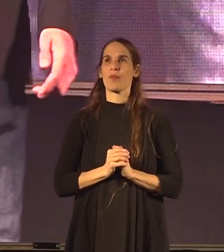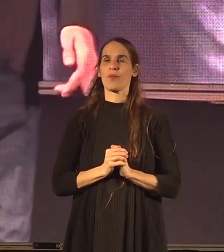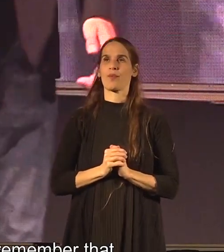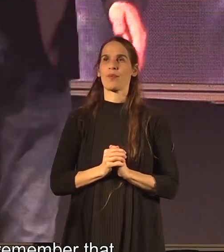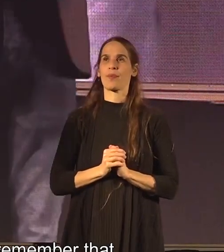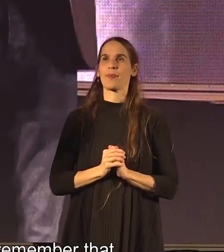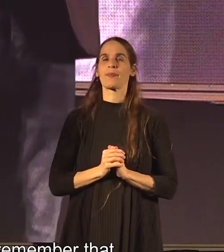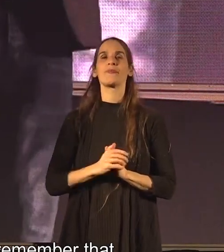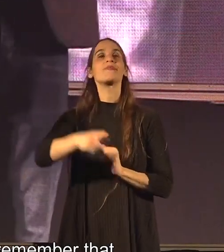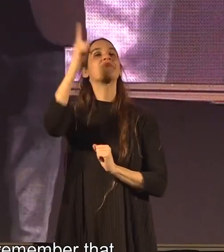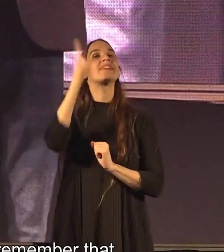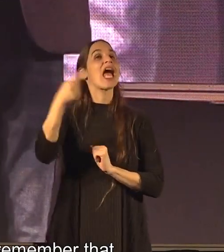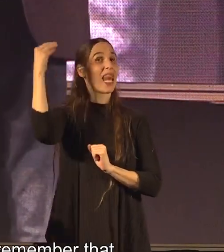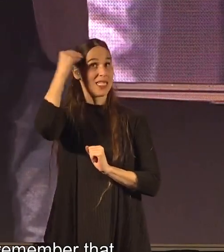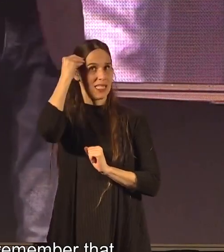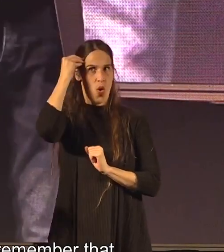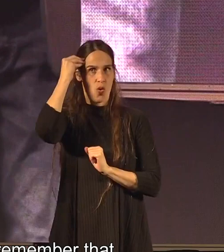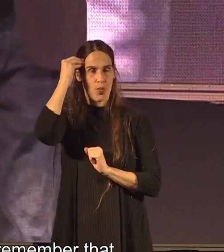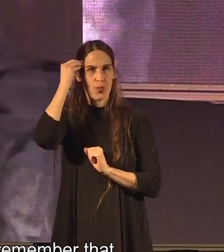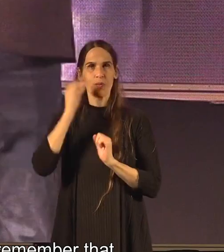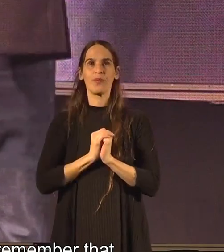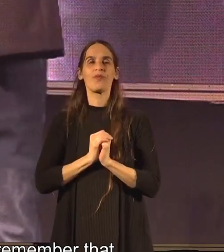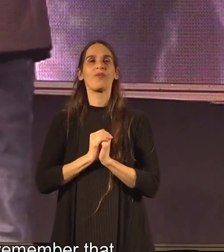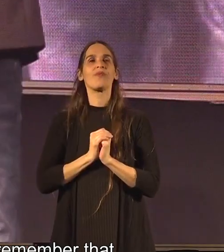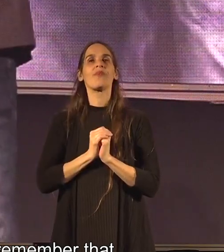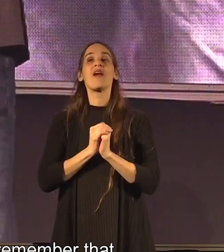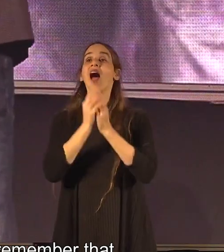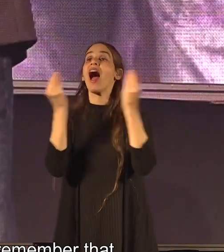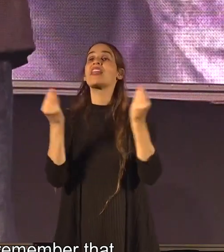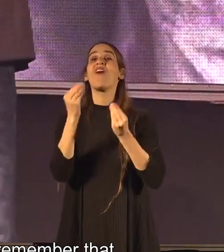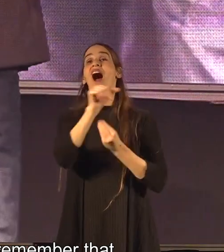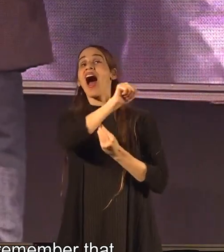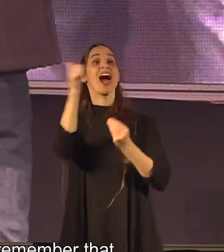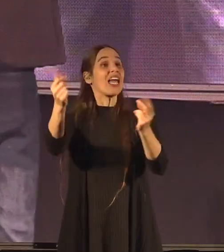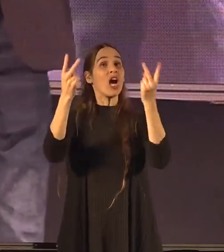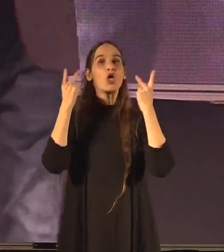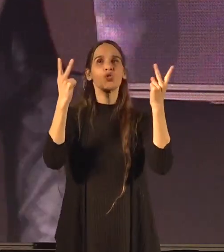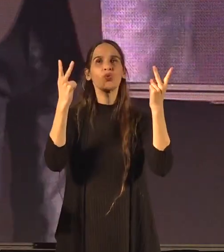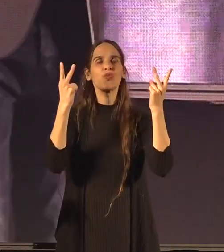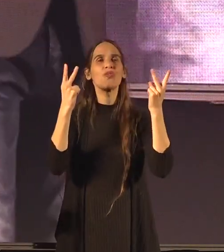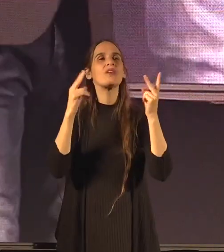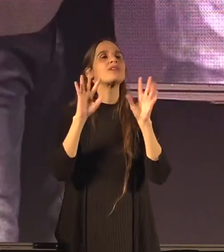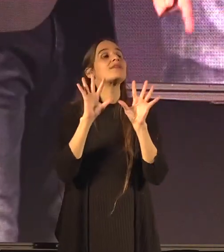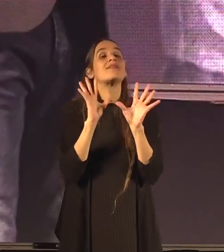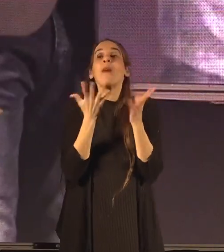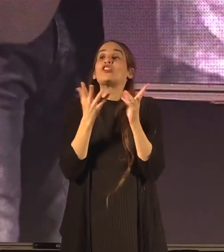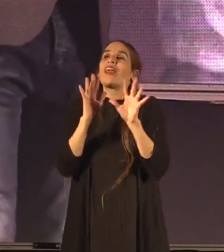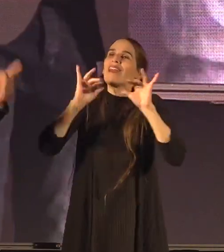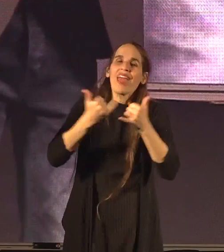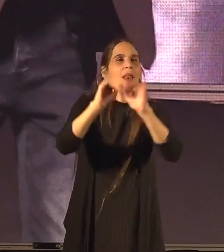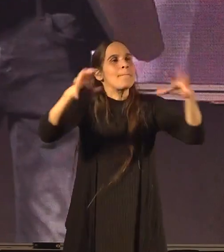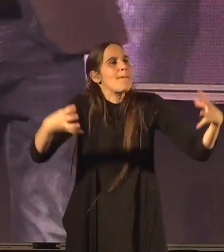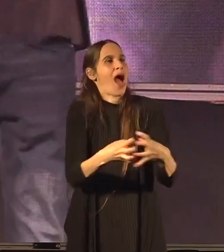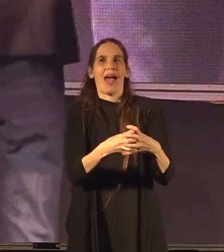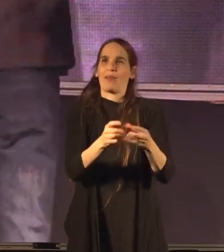וצריך לזכור שהדבר החשוב מכל הוא מה שכן מאחד